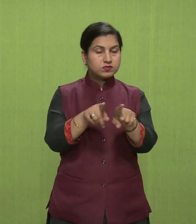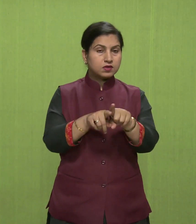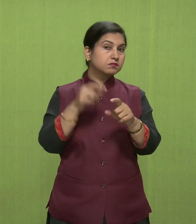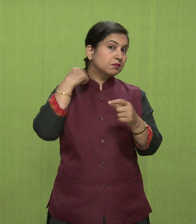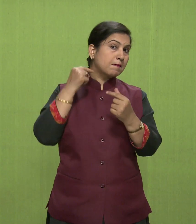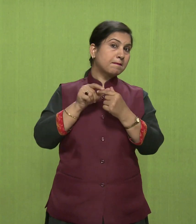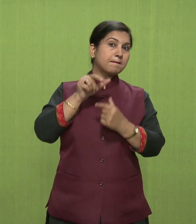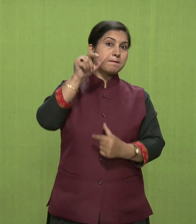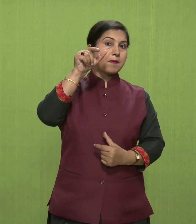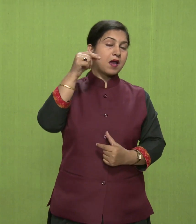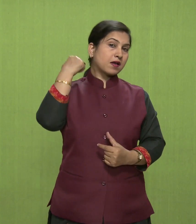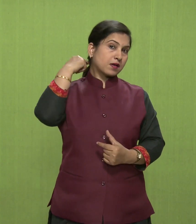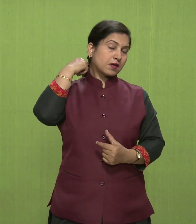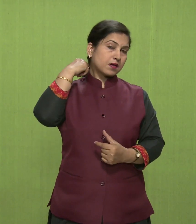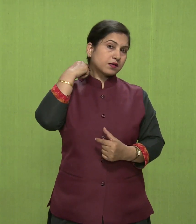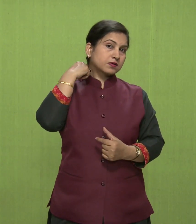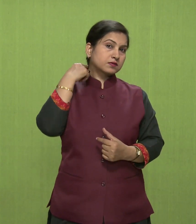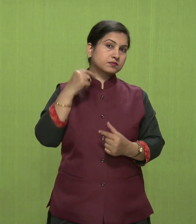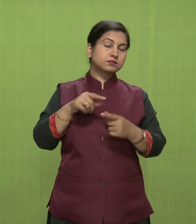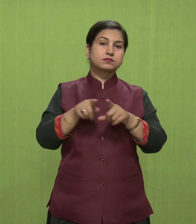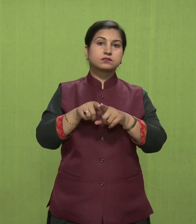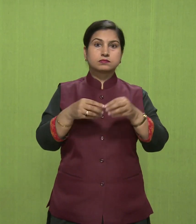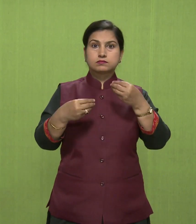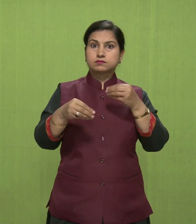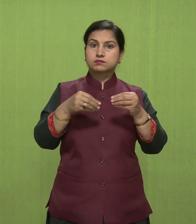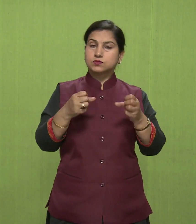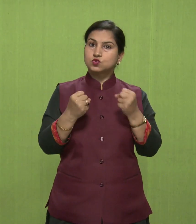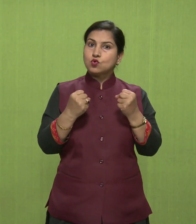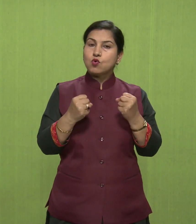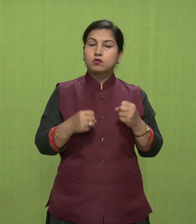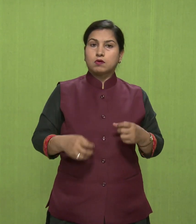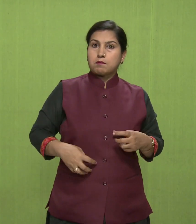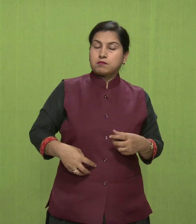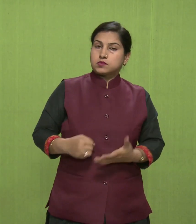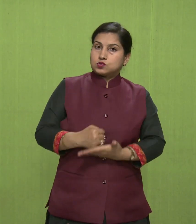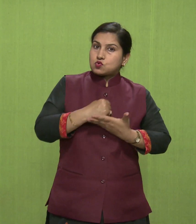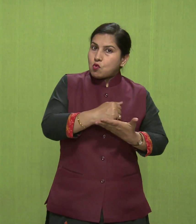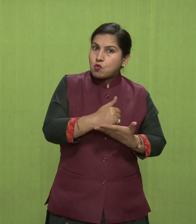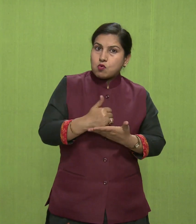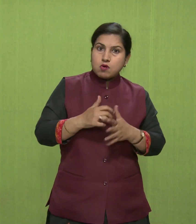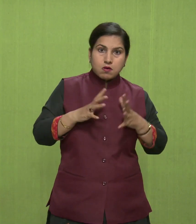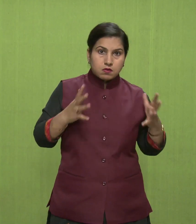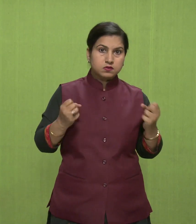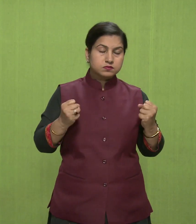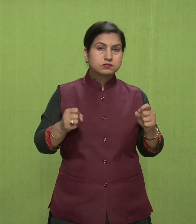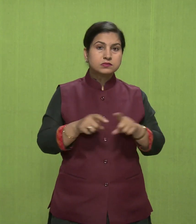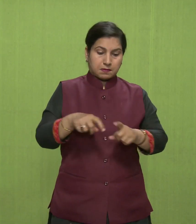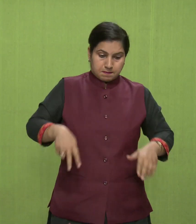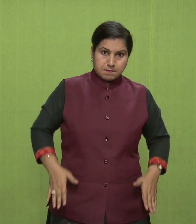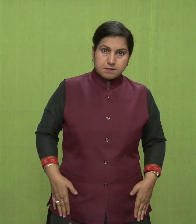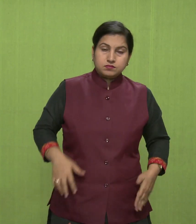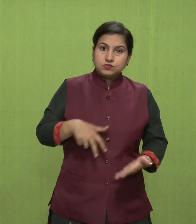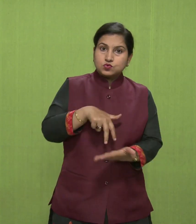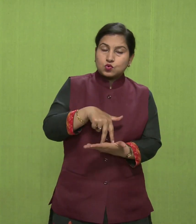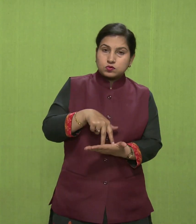आपके मेरुदंड को, आपके रीर को मजबूती मिलती है, आपका पाचन सक्ति अच्छा रहता है आपके पैरों में